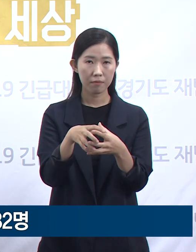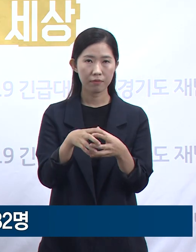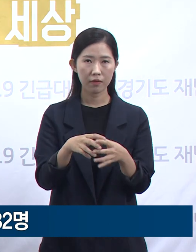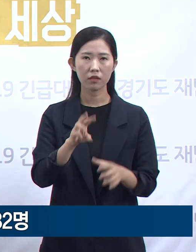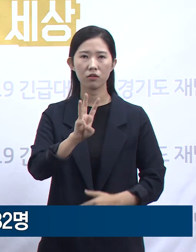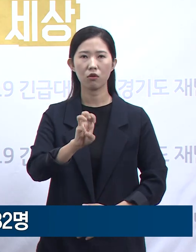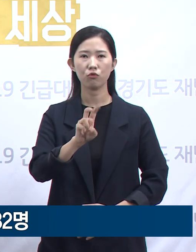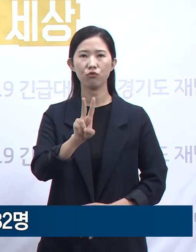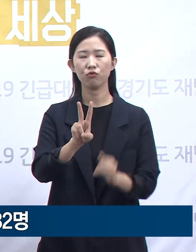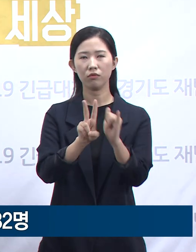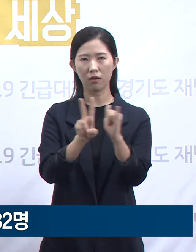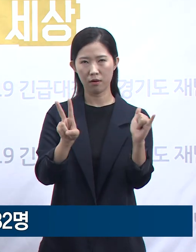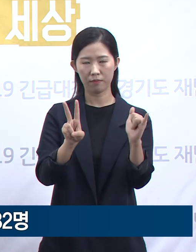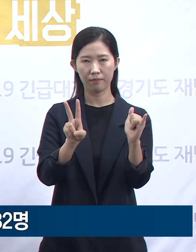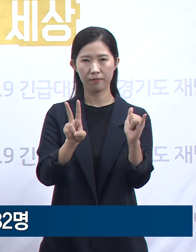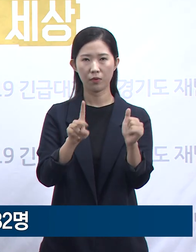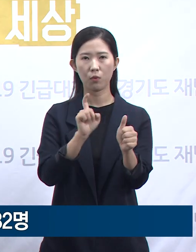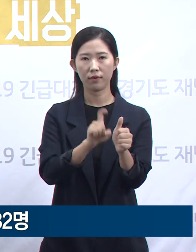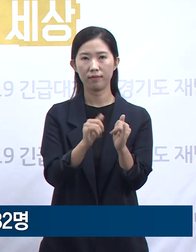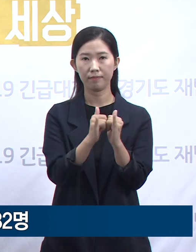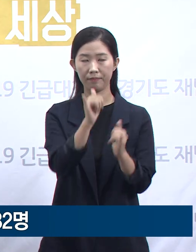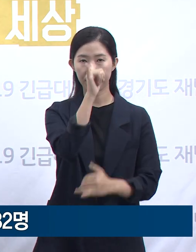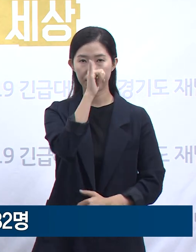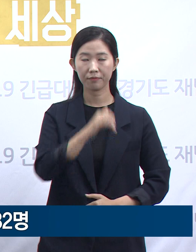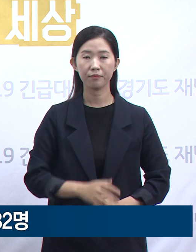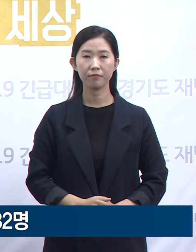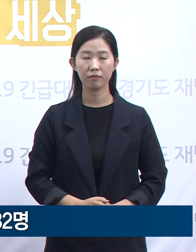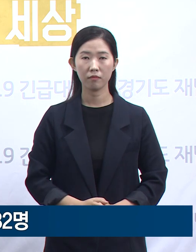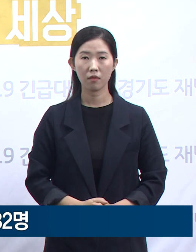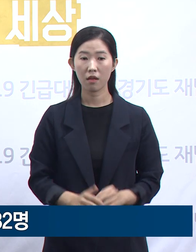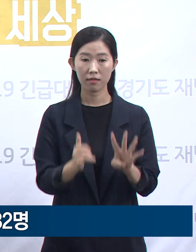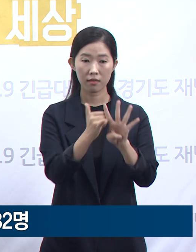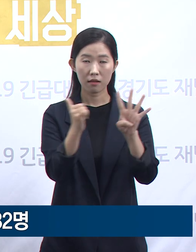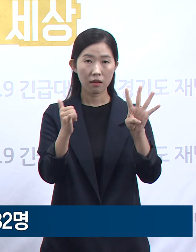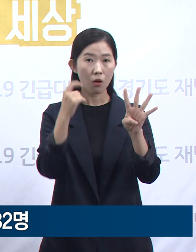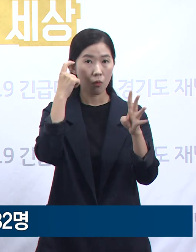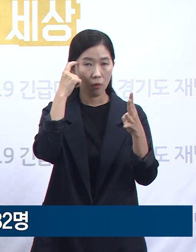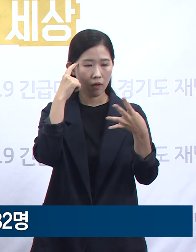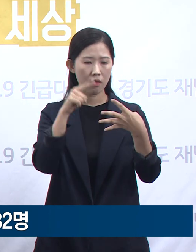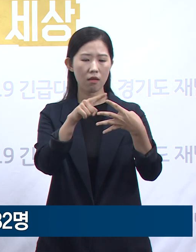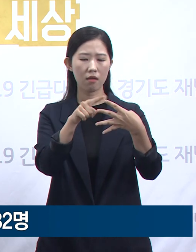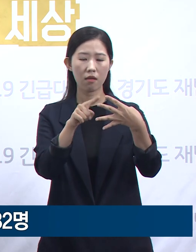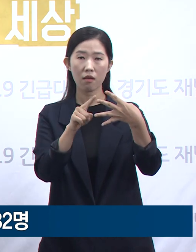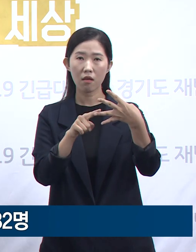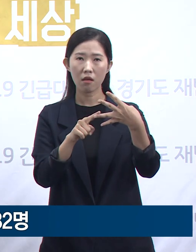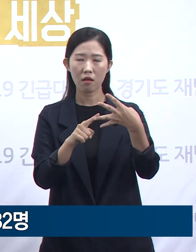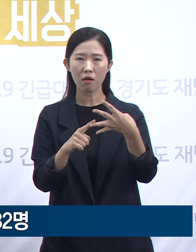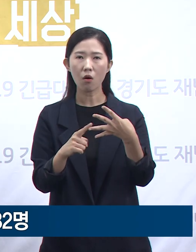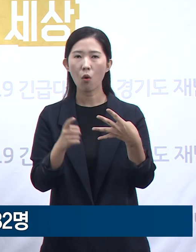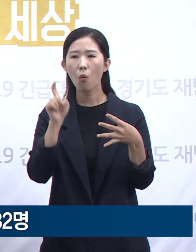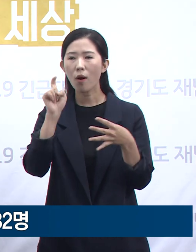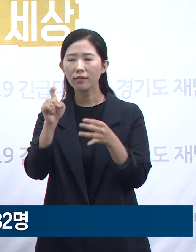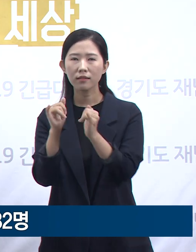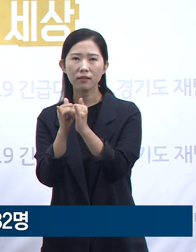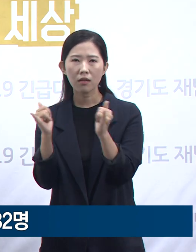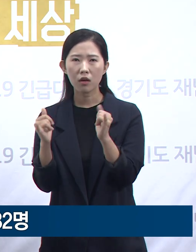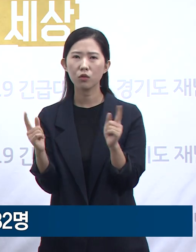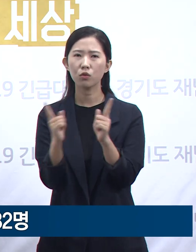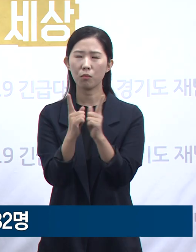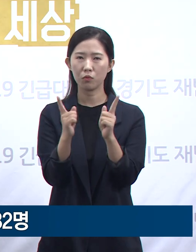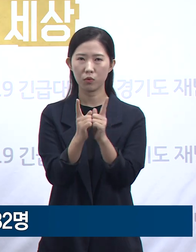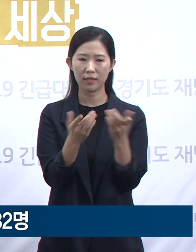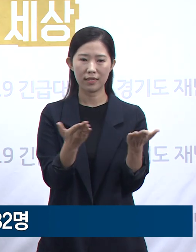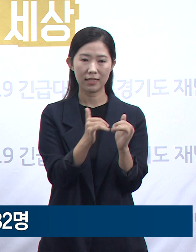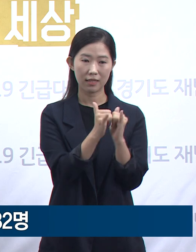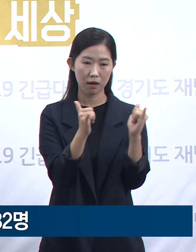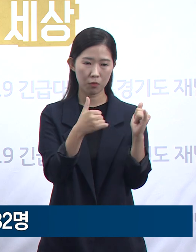32명으로 늘어났습니다. 추가 확진자 4명은 기 확진자와 접촉하여 확진된 직장 동료의 자녀 3명,